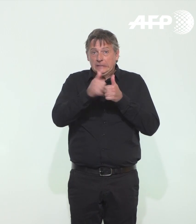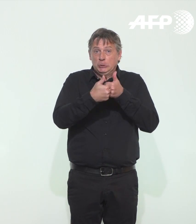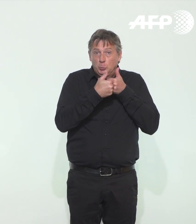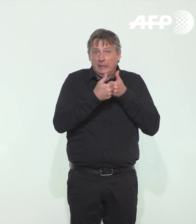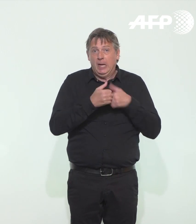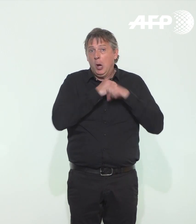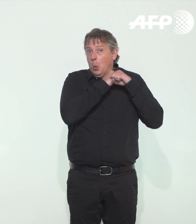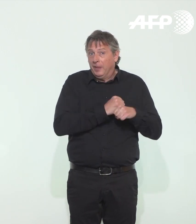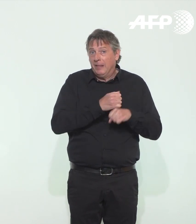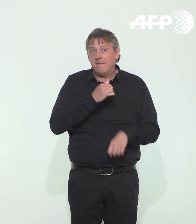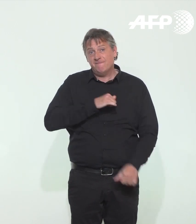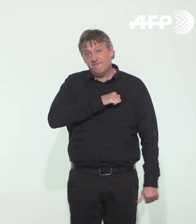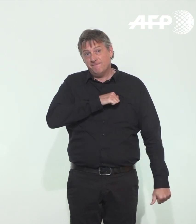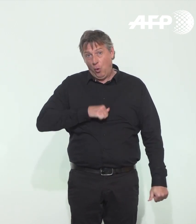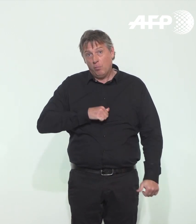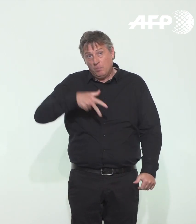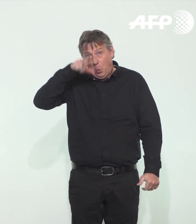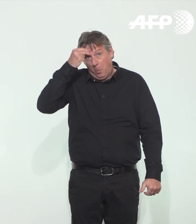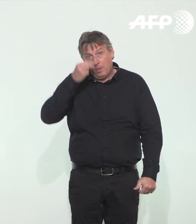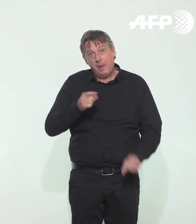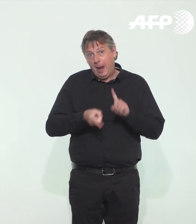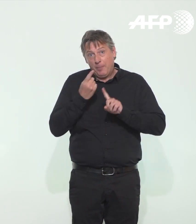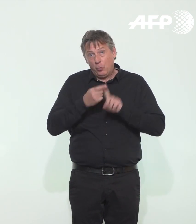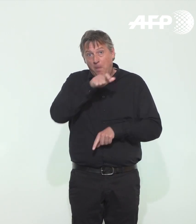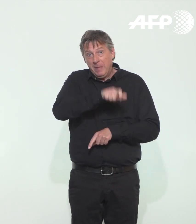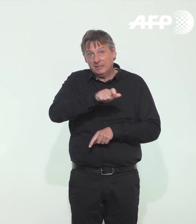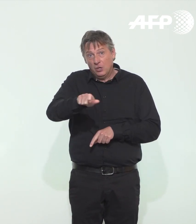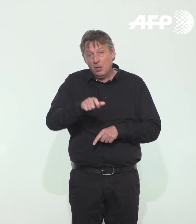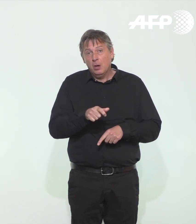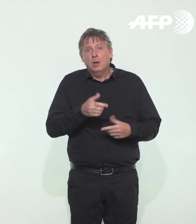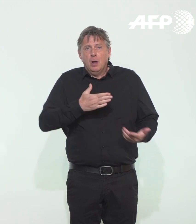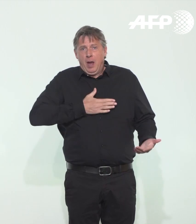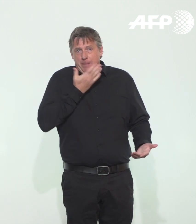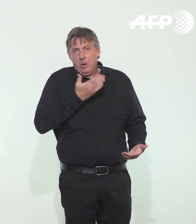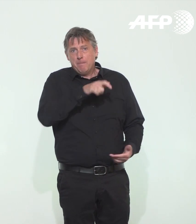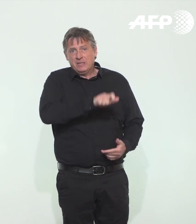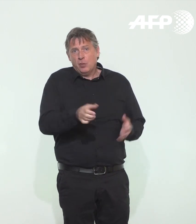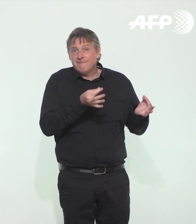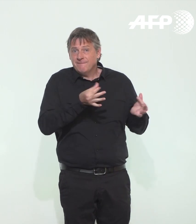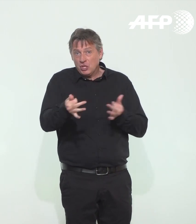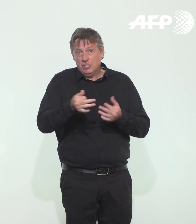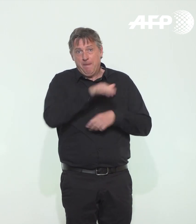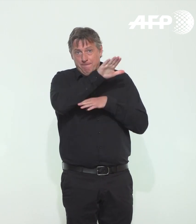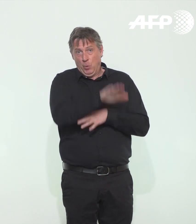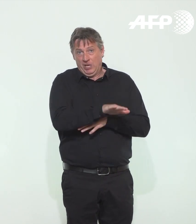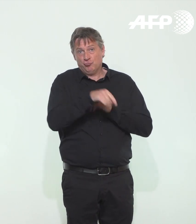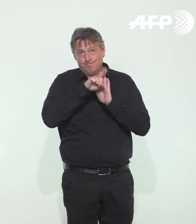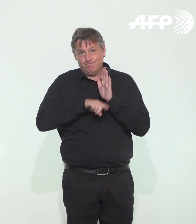absolument fondamentales pour protéger au mieux les personnes auxquelles nous tenons, les personnes les plus vulnérables face à ce virus.